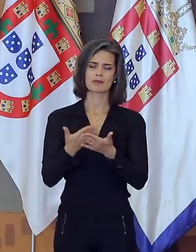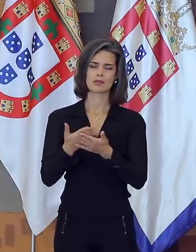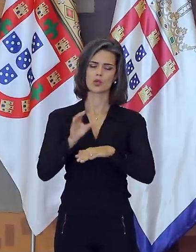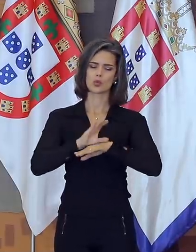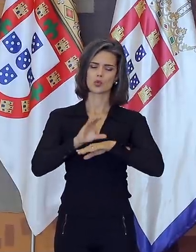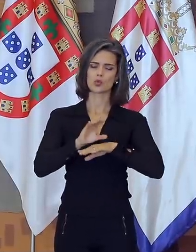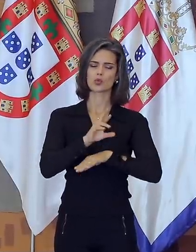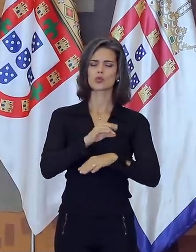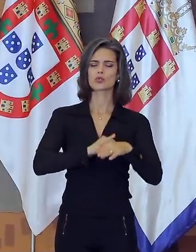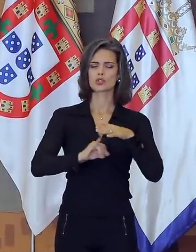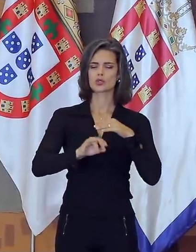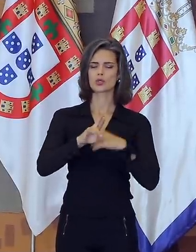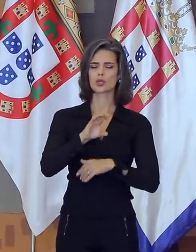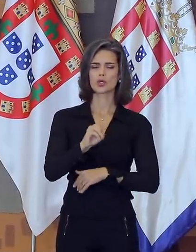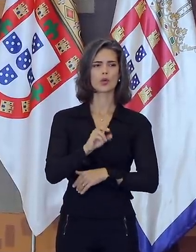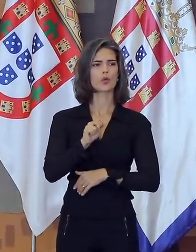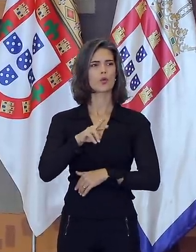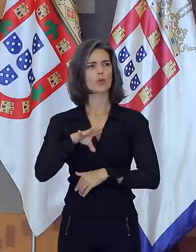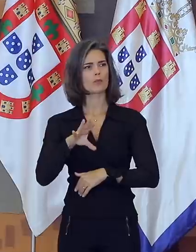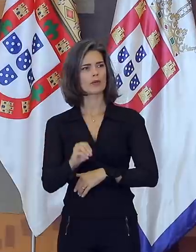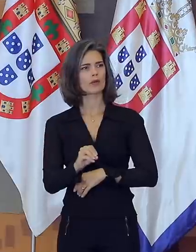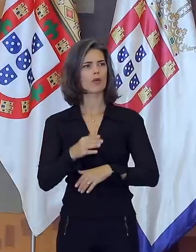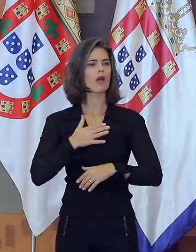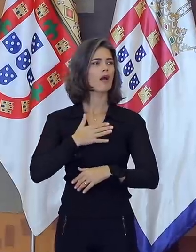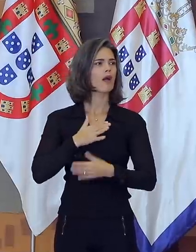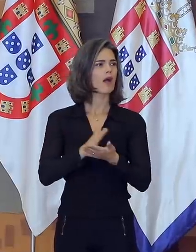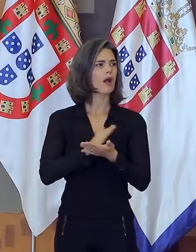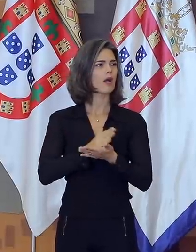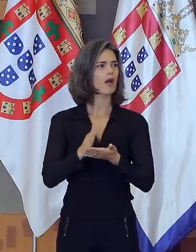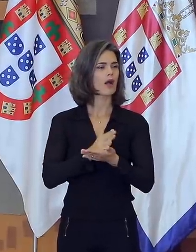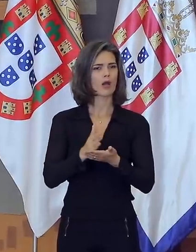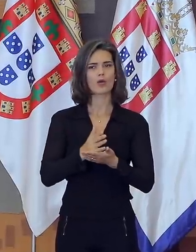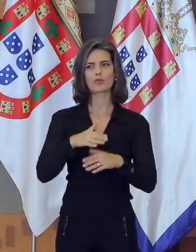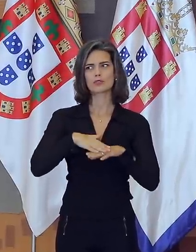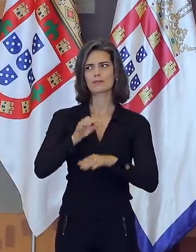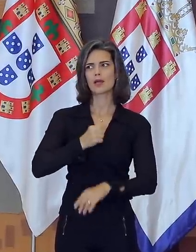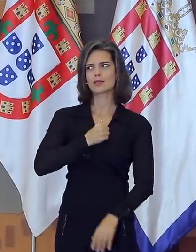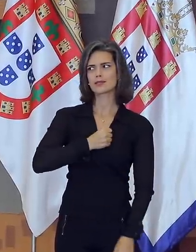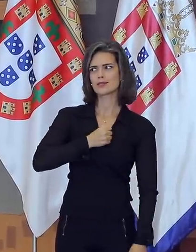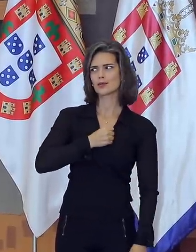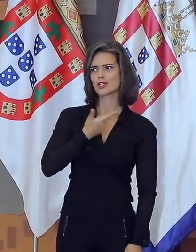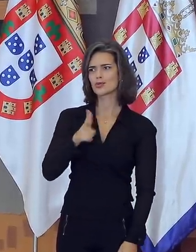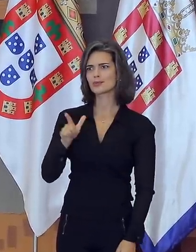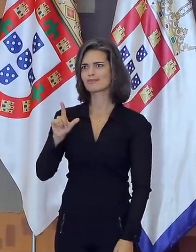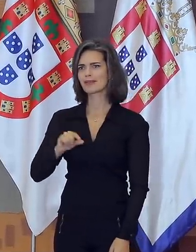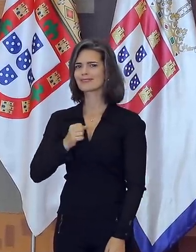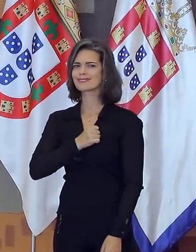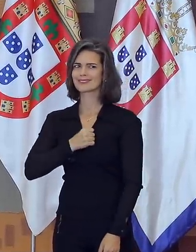Sabemos, é verdade, que uns têm mais saudades dos bancos da academia diplomática do que dos outros. E é natural que assim seja.